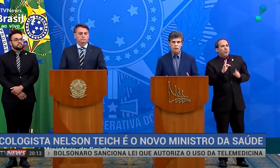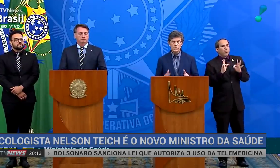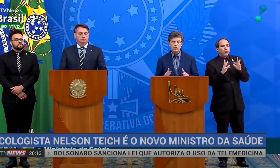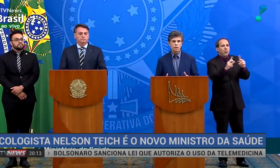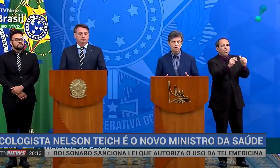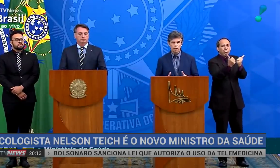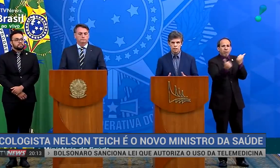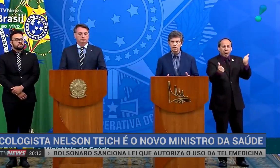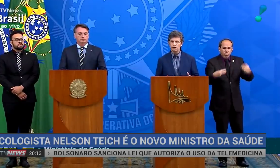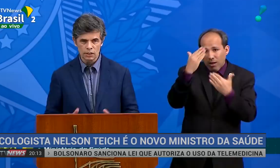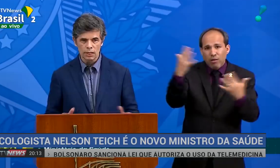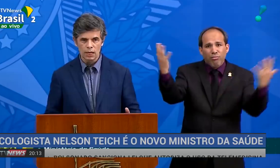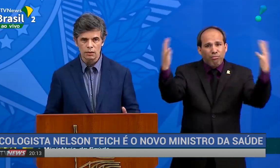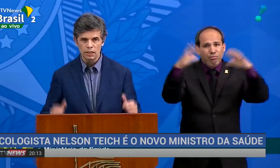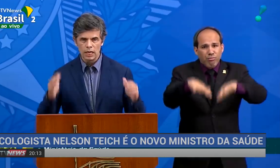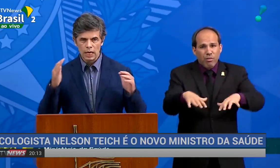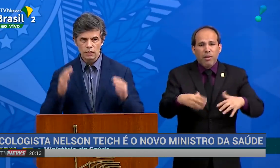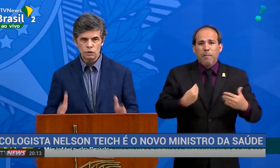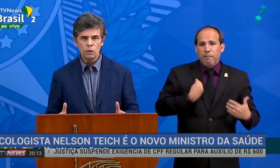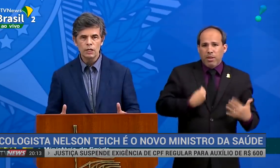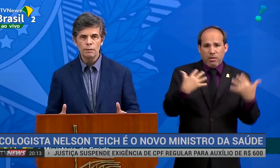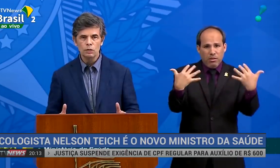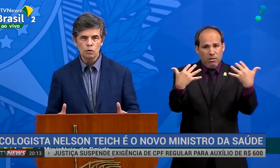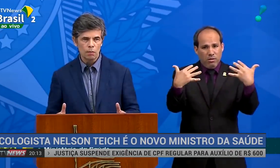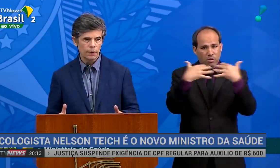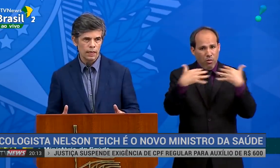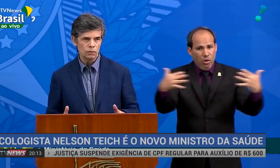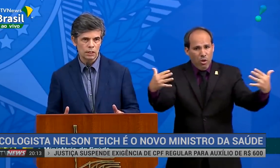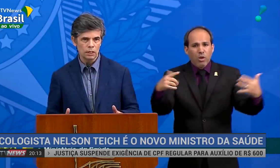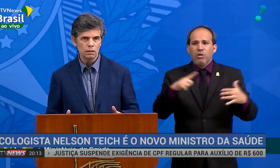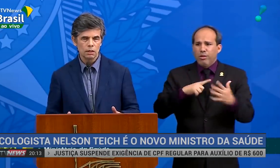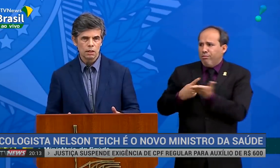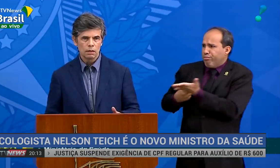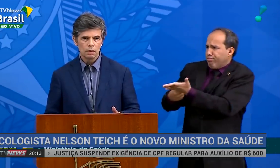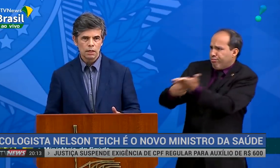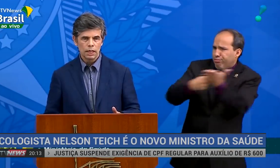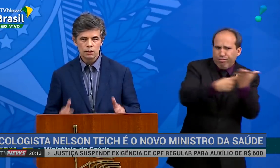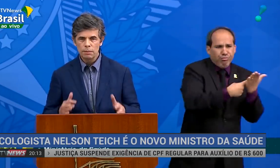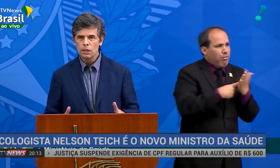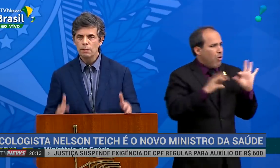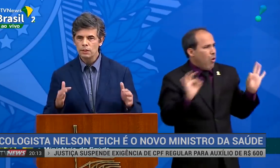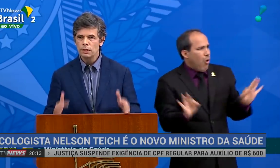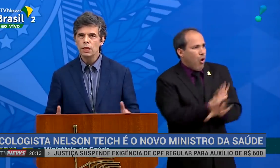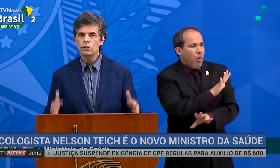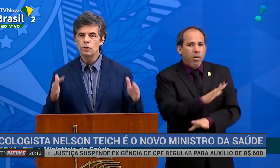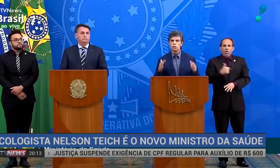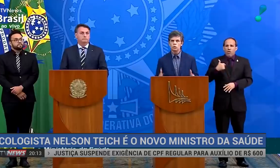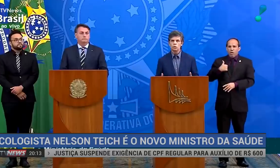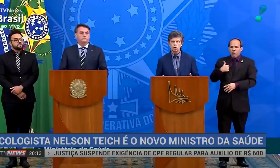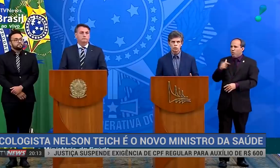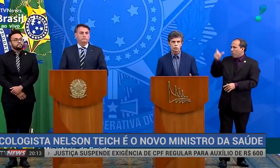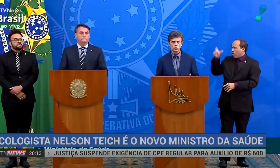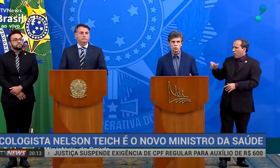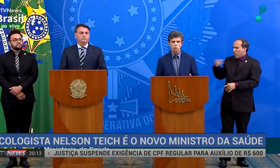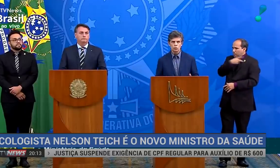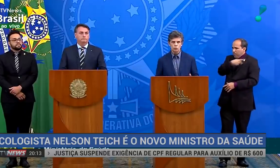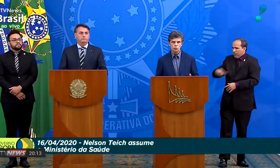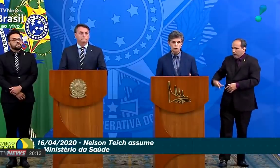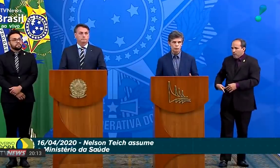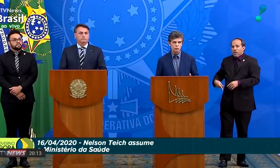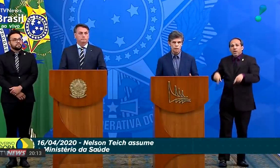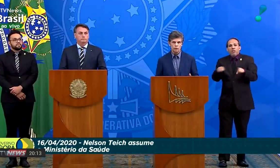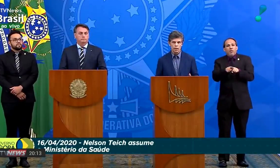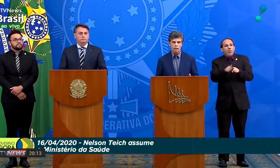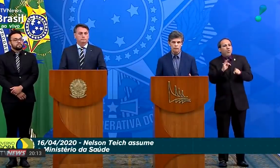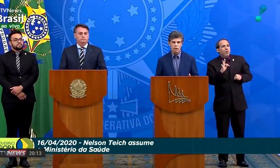está alinhado com o presidente. Deixar claro que existe um alinhamento completo aqui, entre mim e o presidente e todo